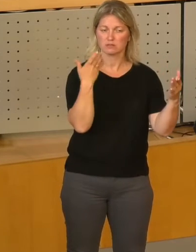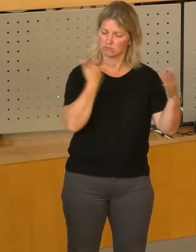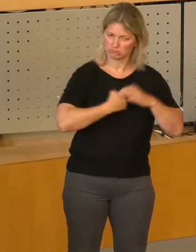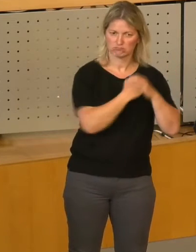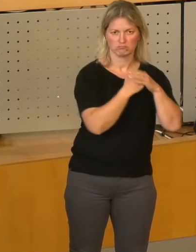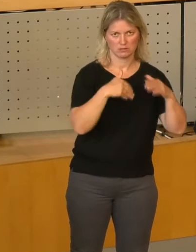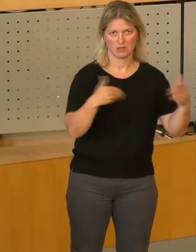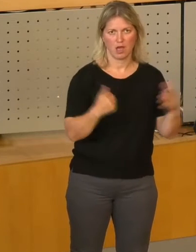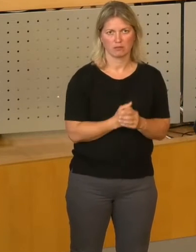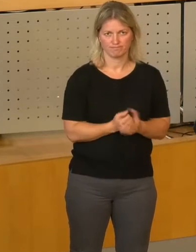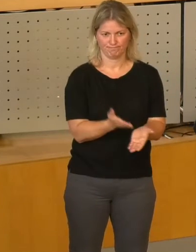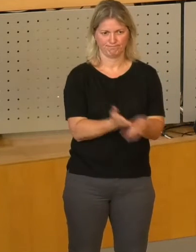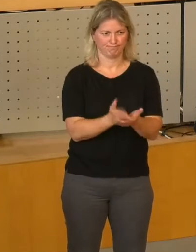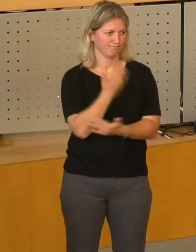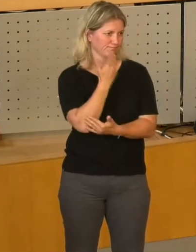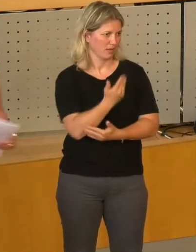Ja, Dankeschön.